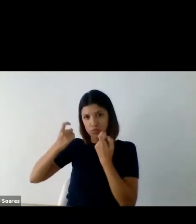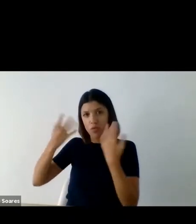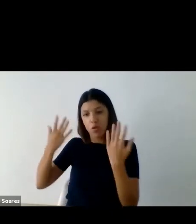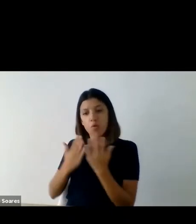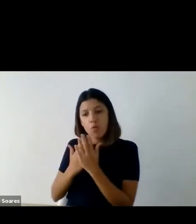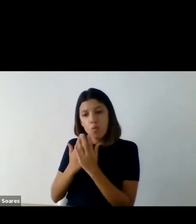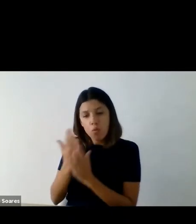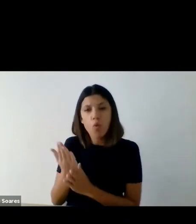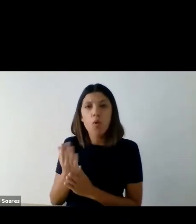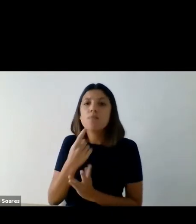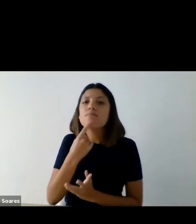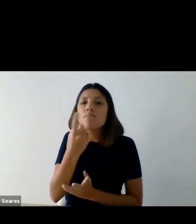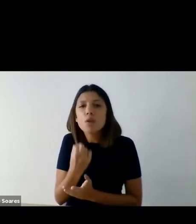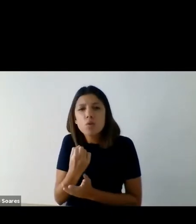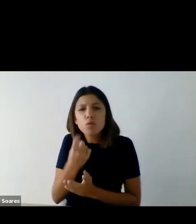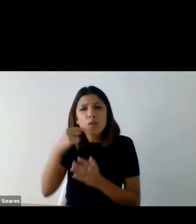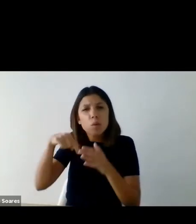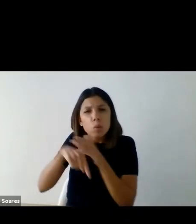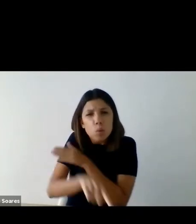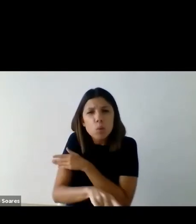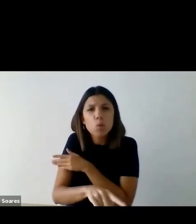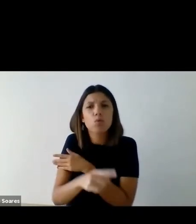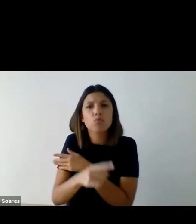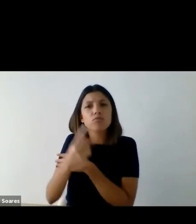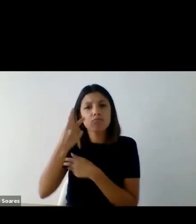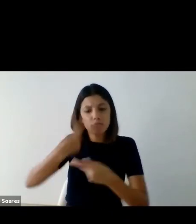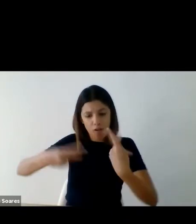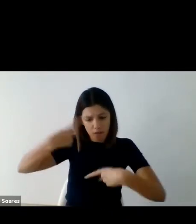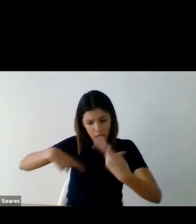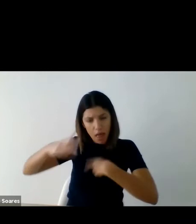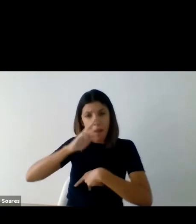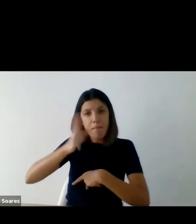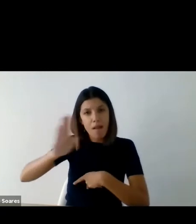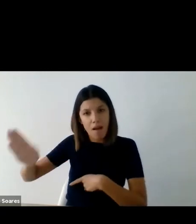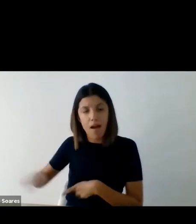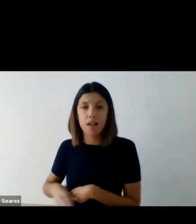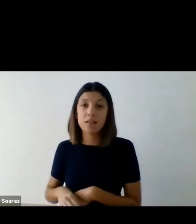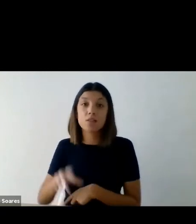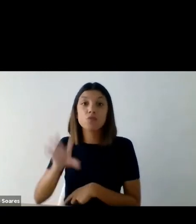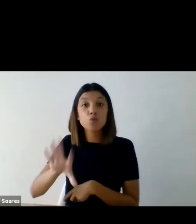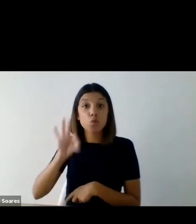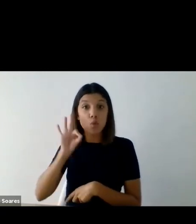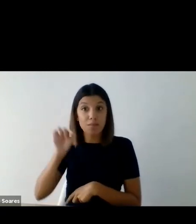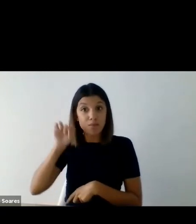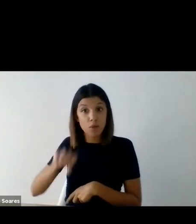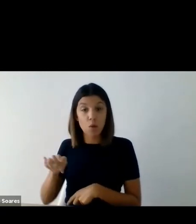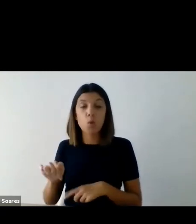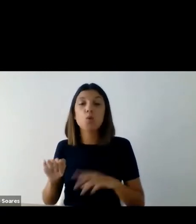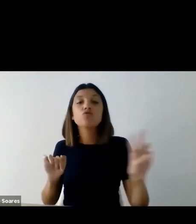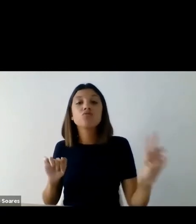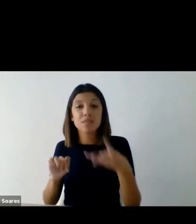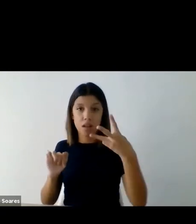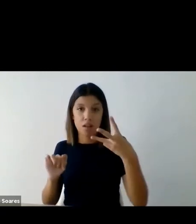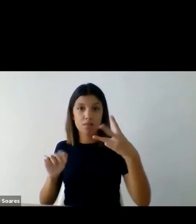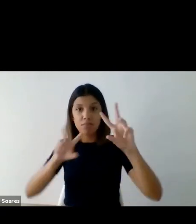questionamento e avaliar as nossas práticas. Escolhemos para hoje três temas para debater.